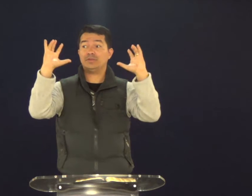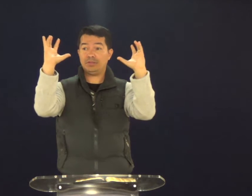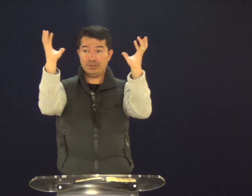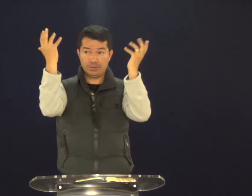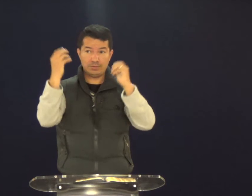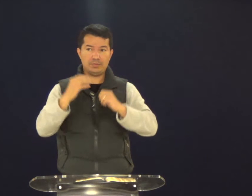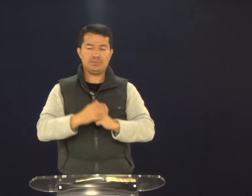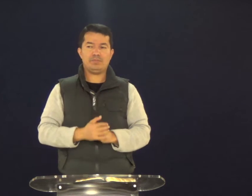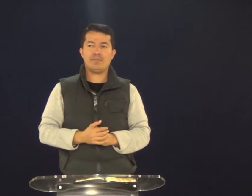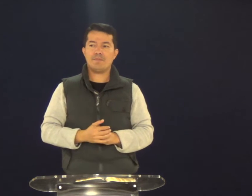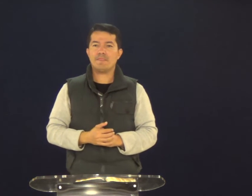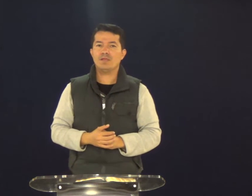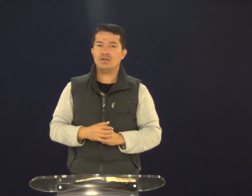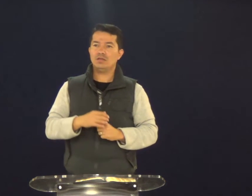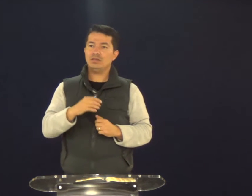quero explicar para você o que acontece.